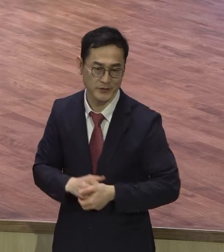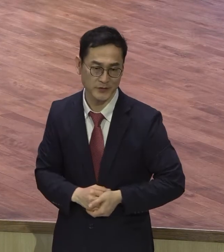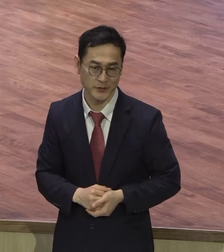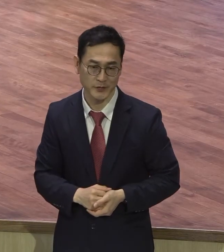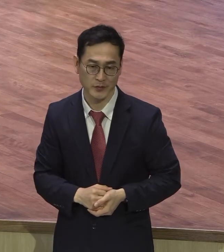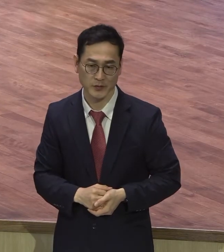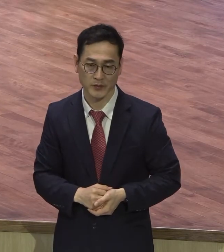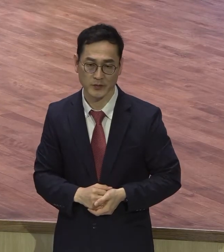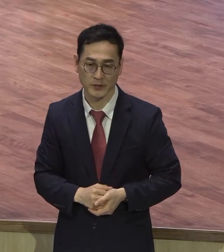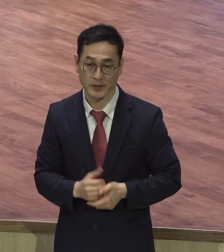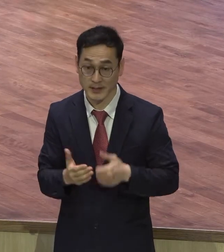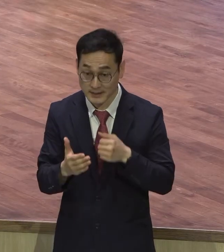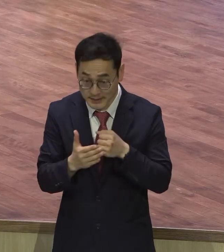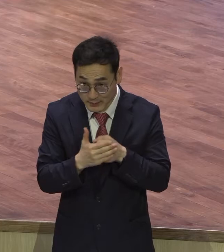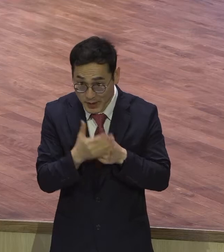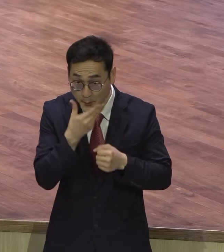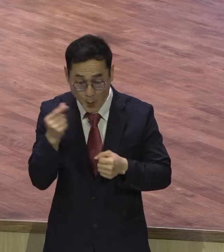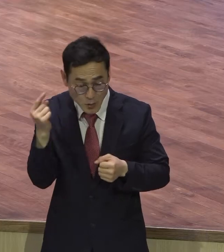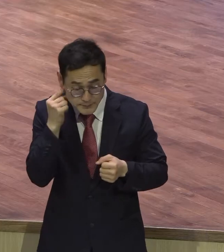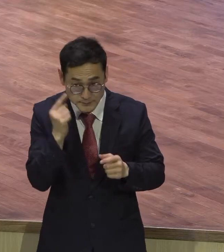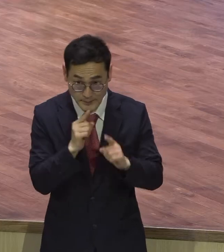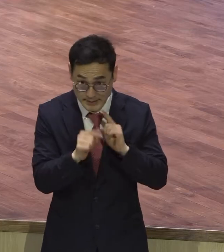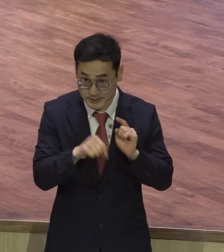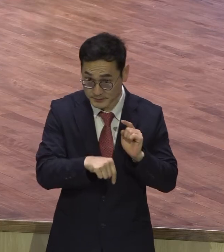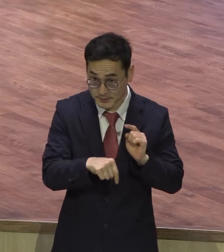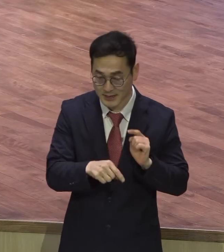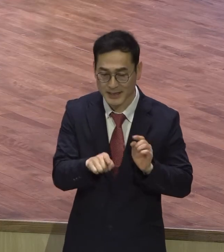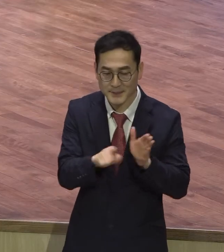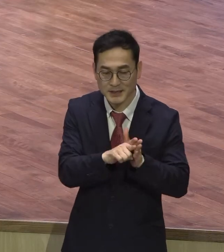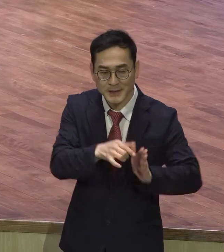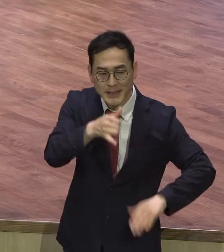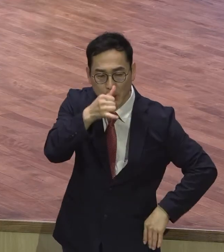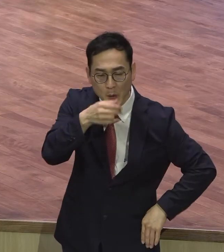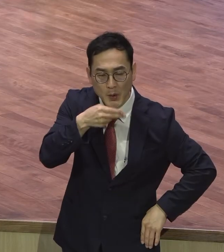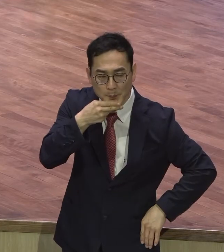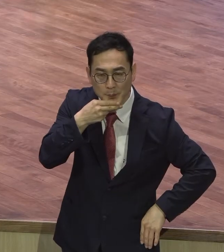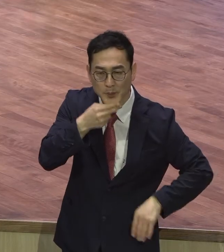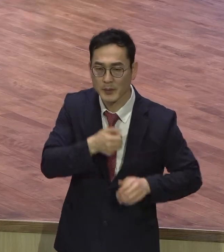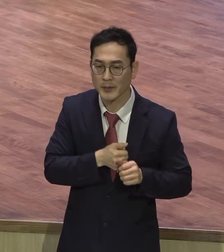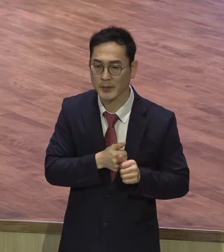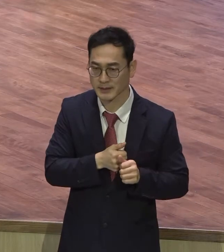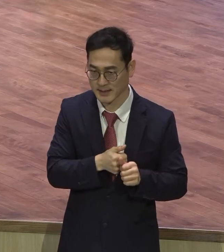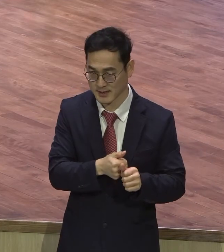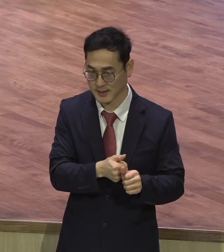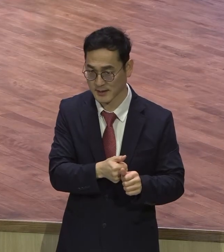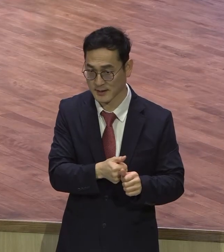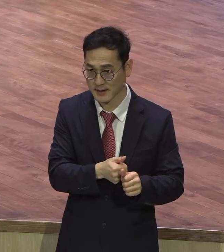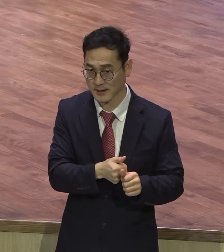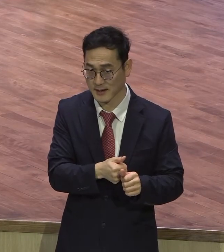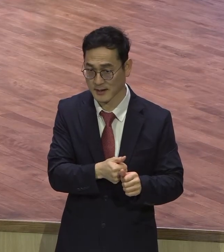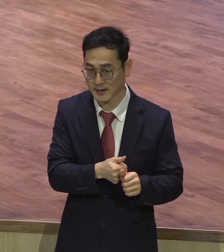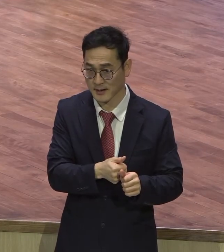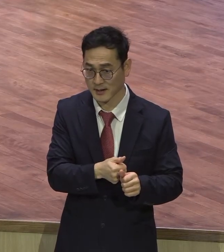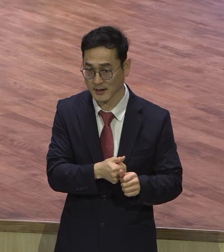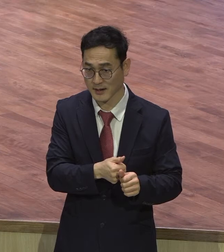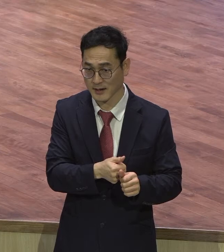예수님께서 믿음의 있고 없음에 따라서 때로는 믿음의 크고